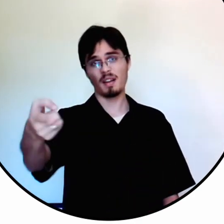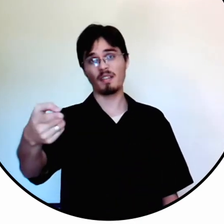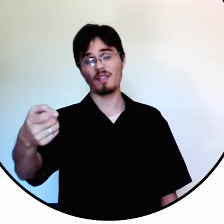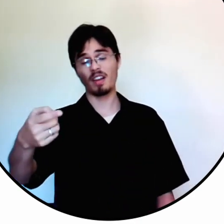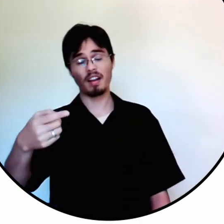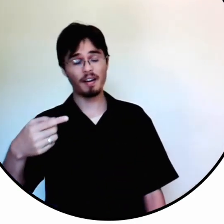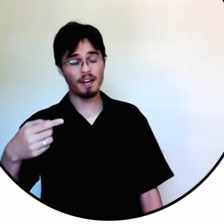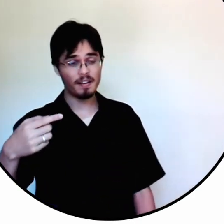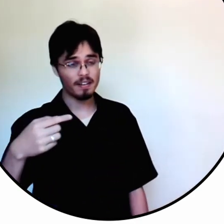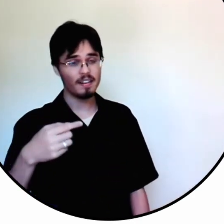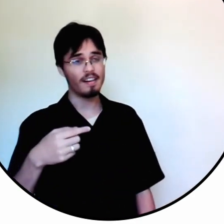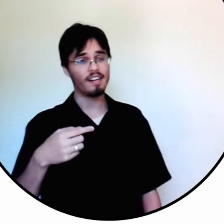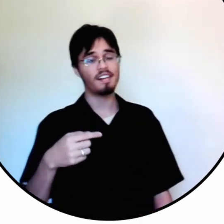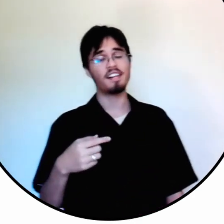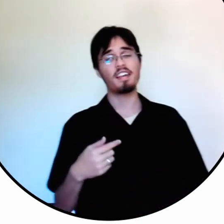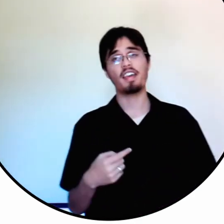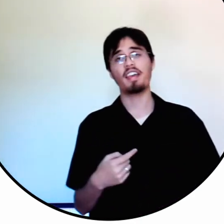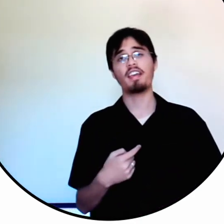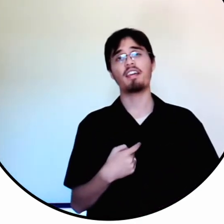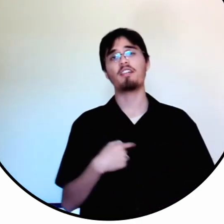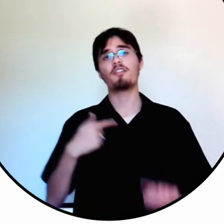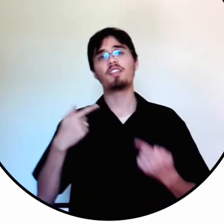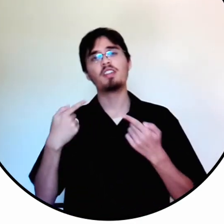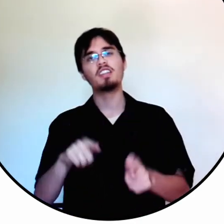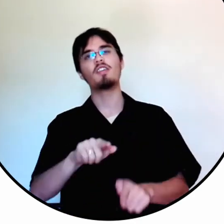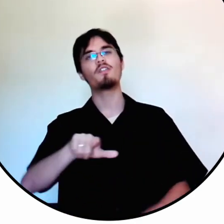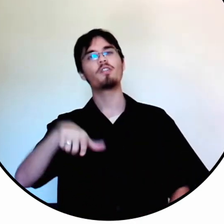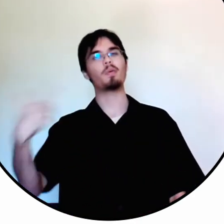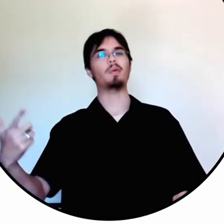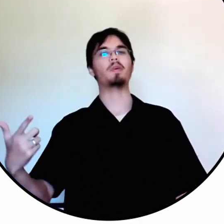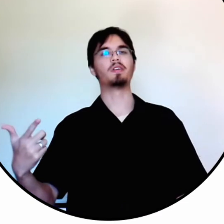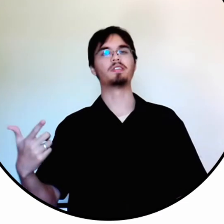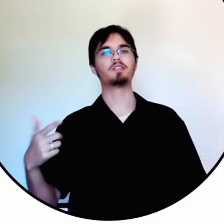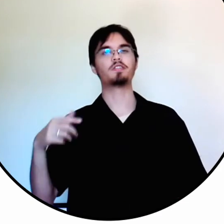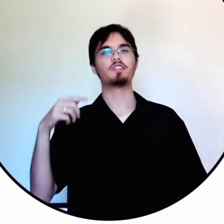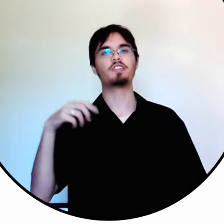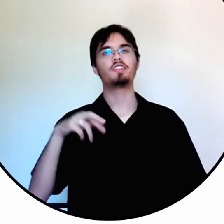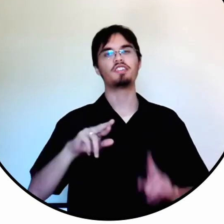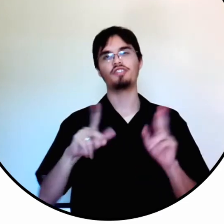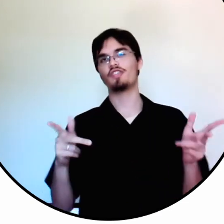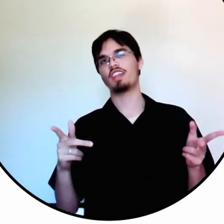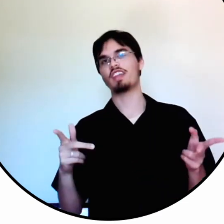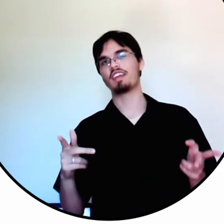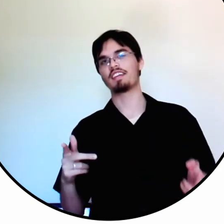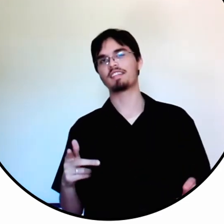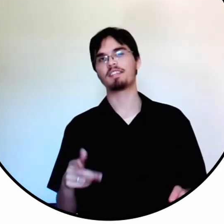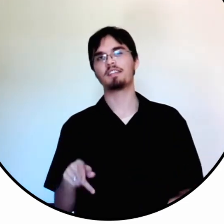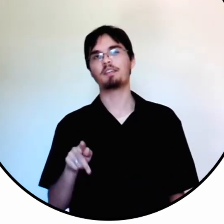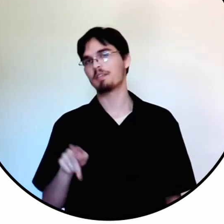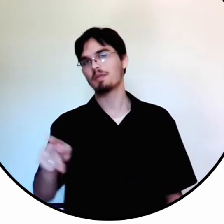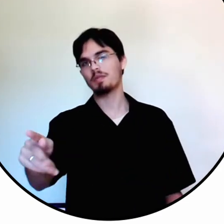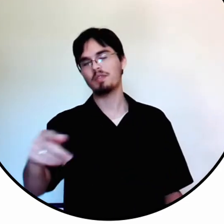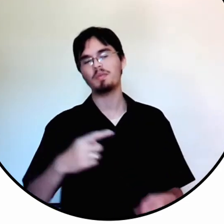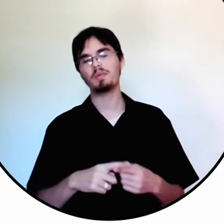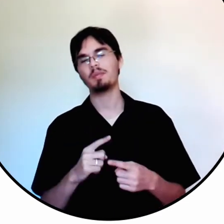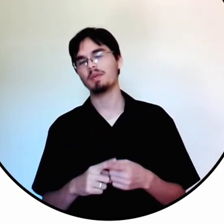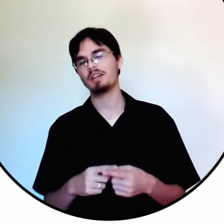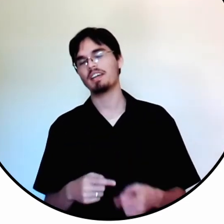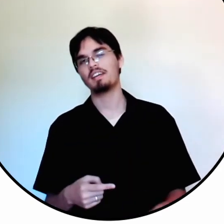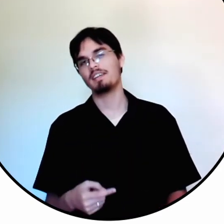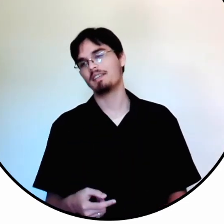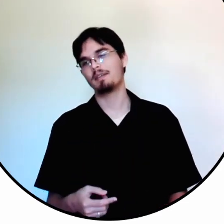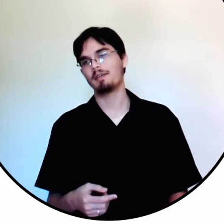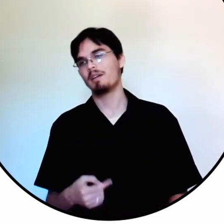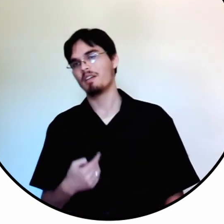Depois, na semana que vem, eu vou fazer outro desafio para vocês, diferente. E assim vai.